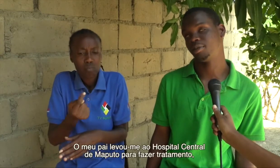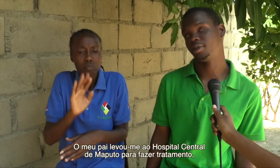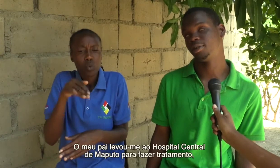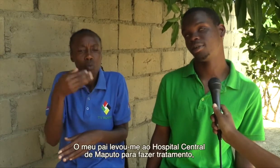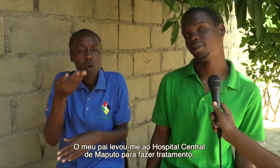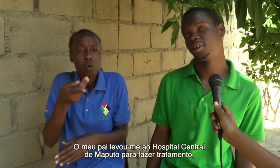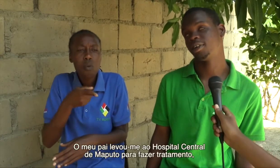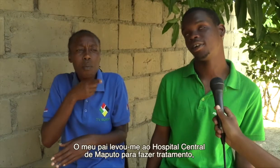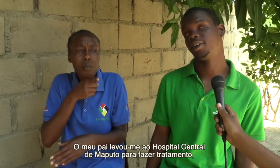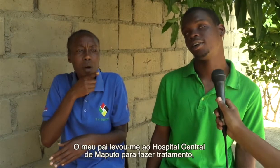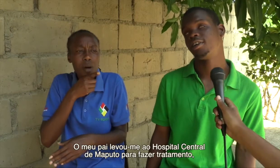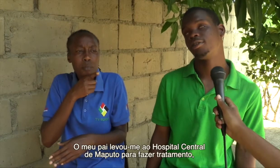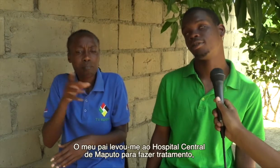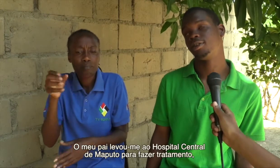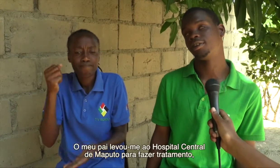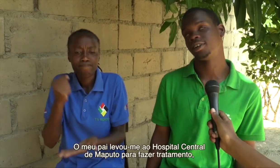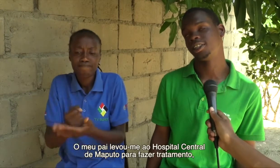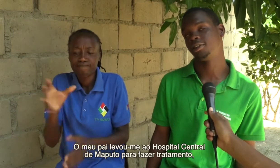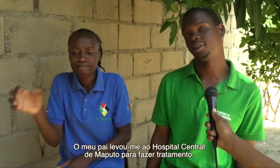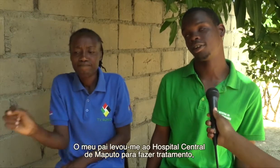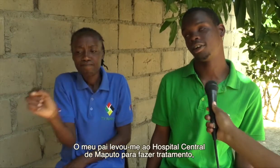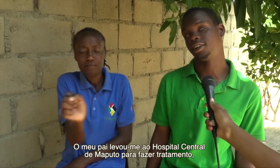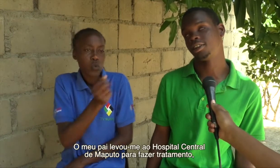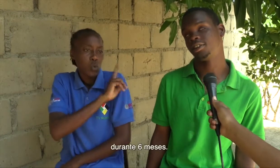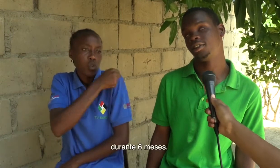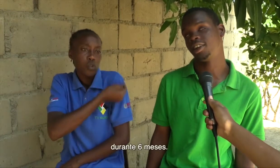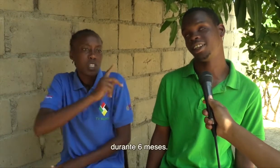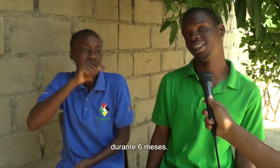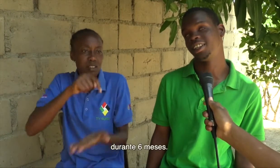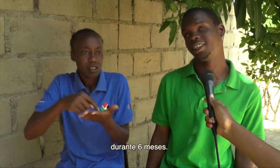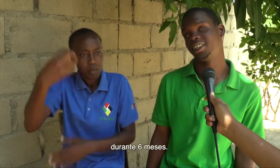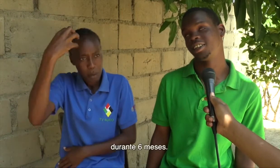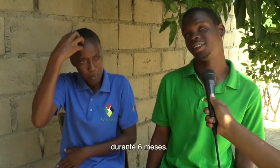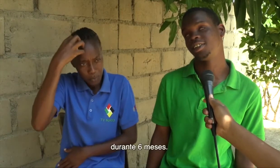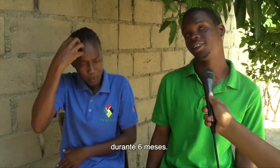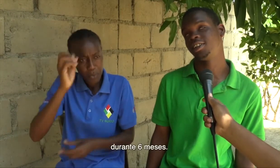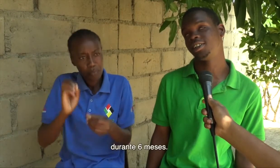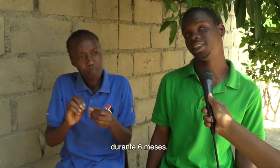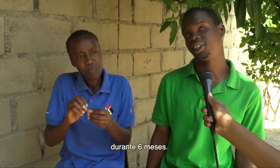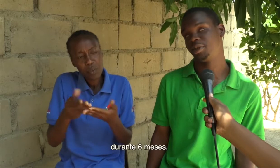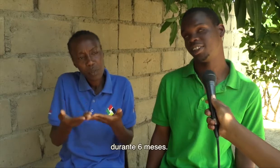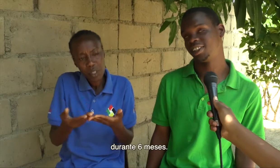Marcuta. Fui fazer o controle durante seis meses.